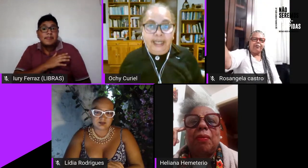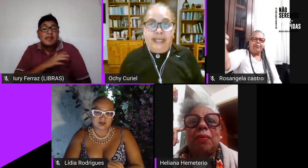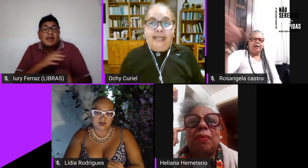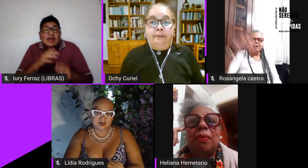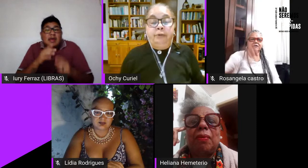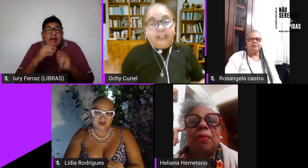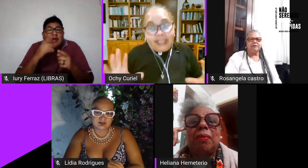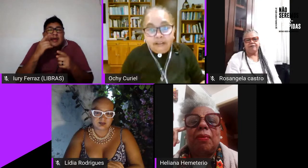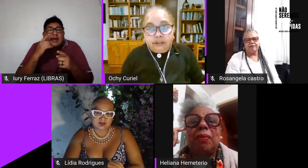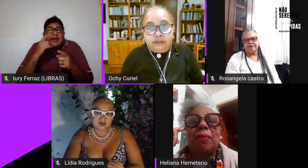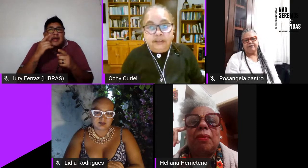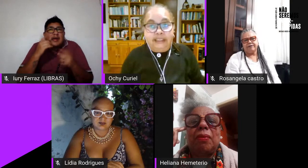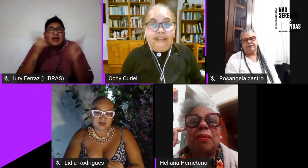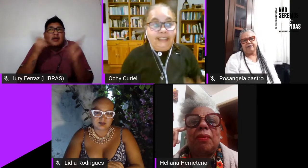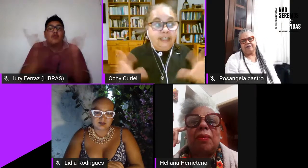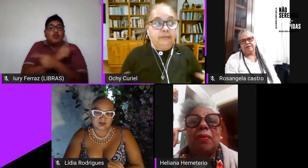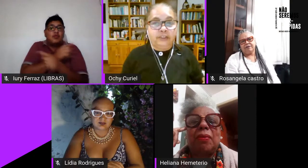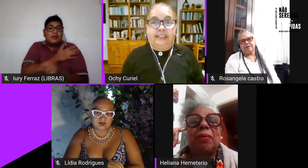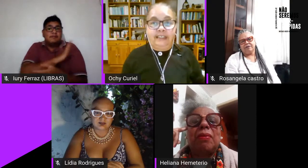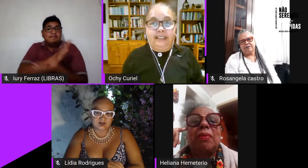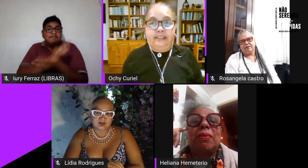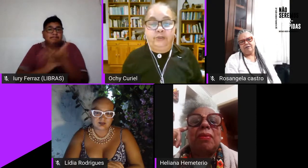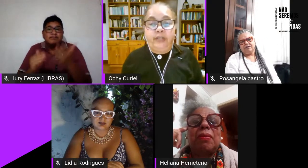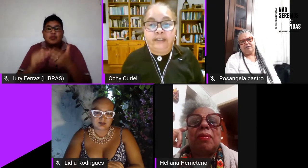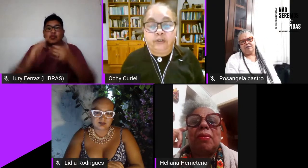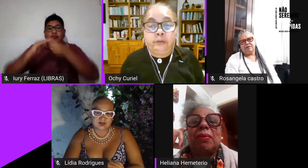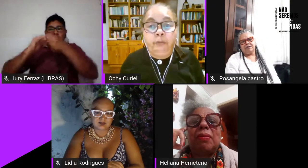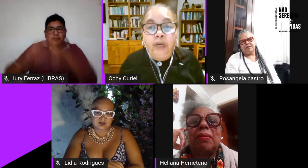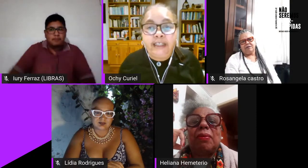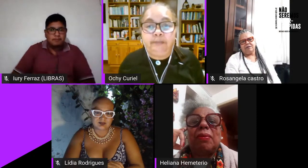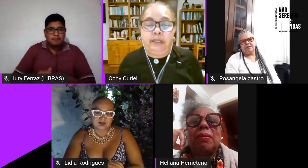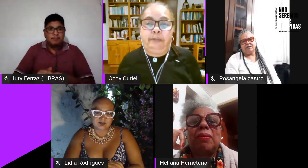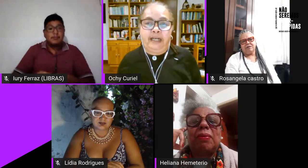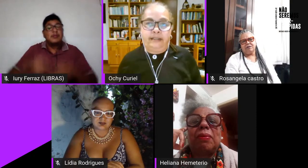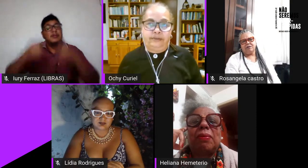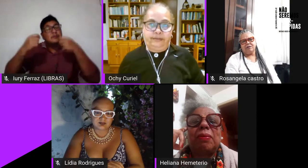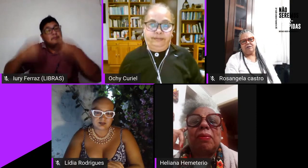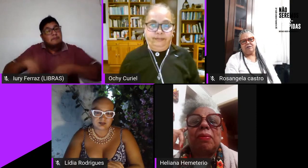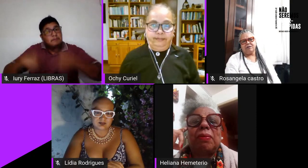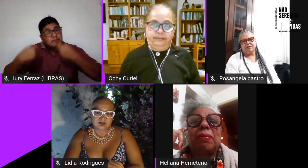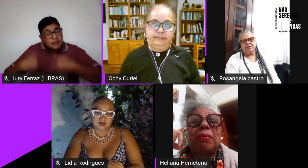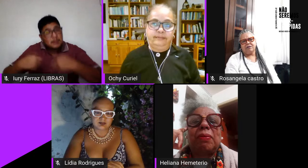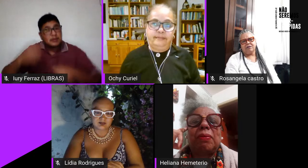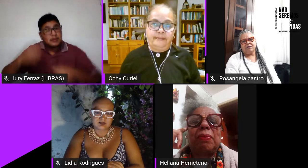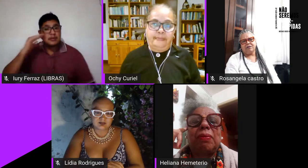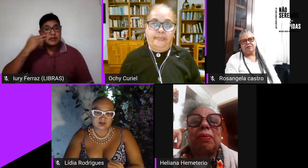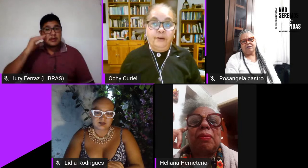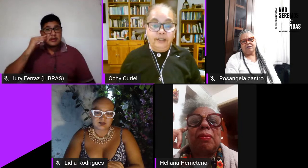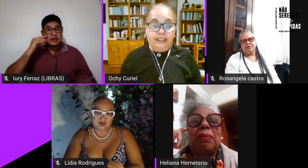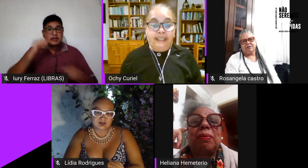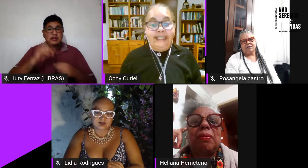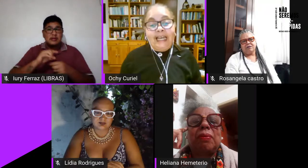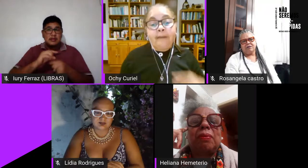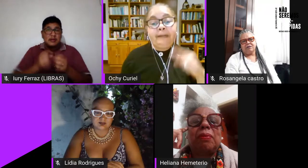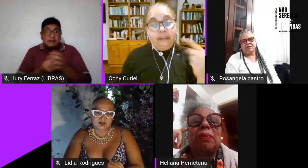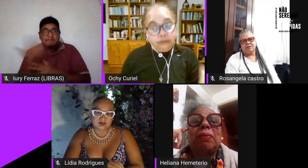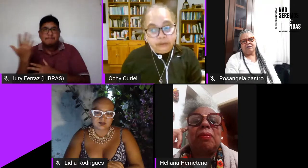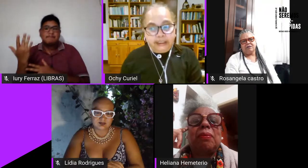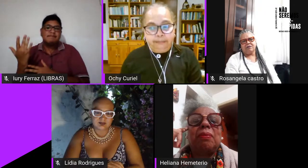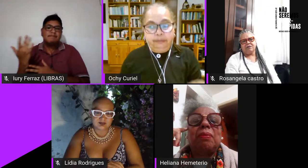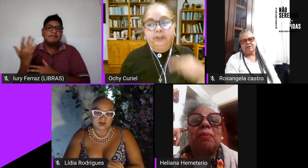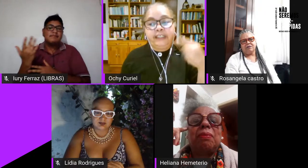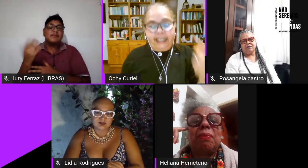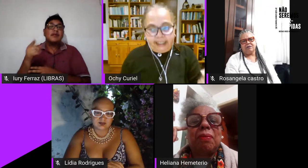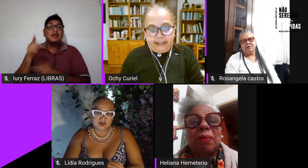portanto teríamos que ter sujeitos múltiplos para isso e a a